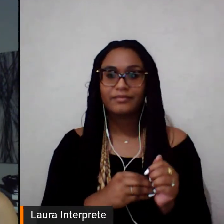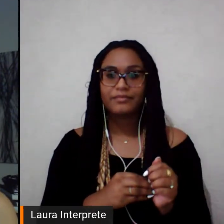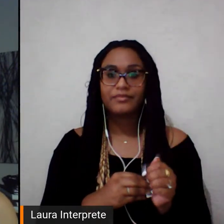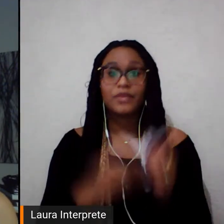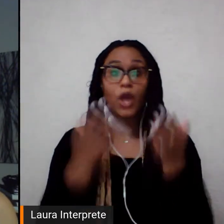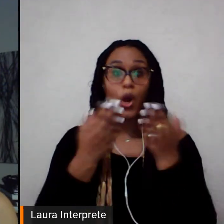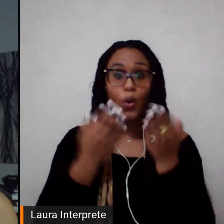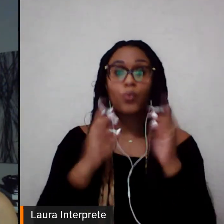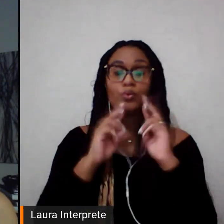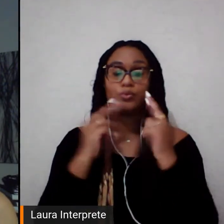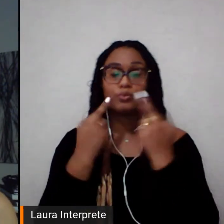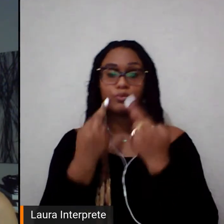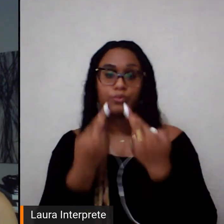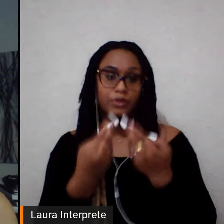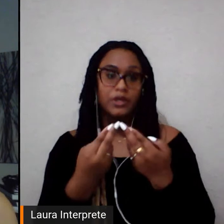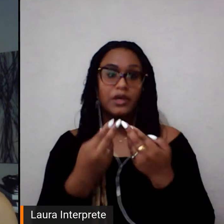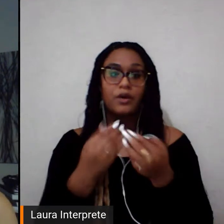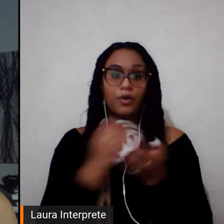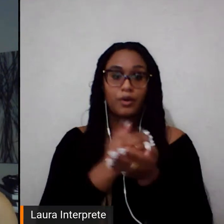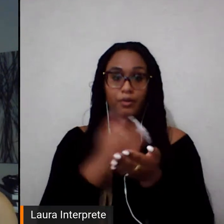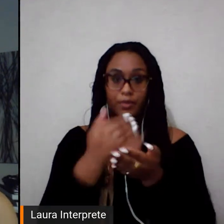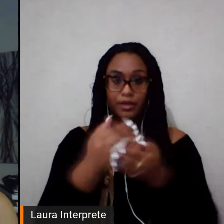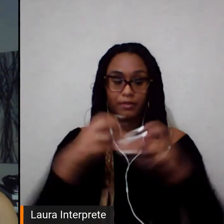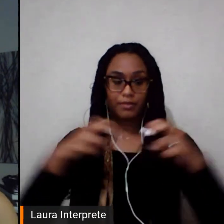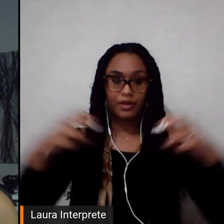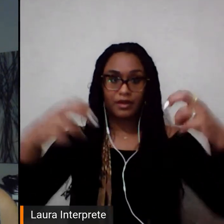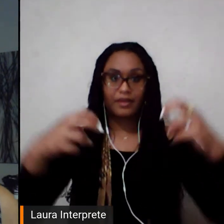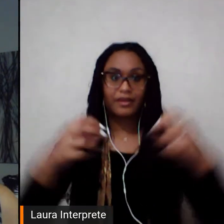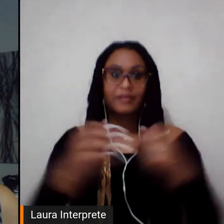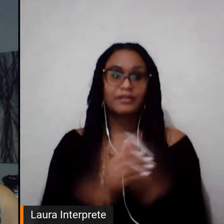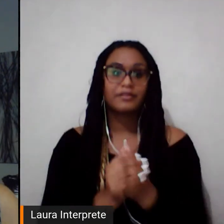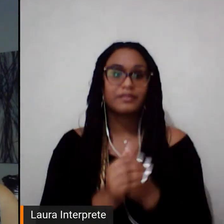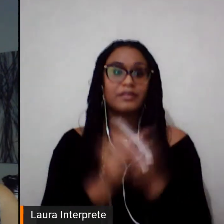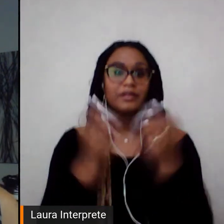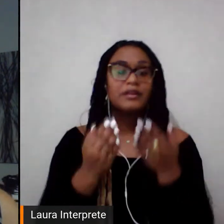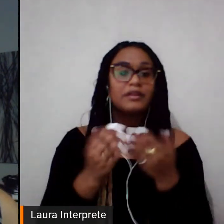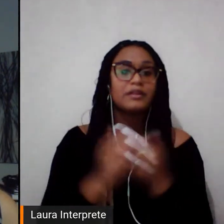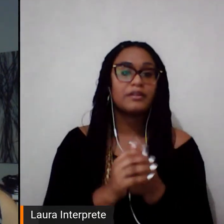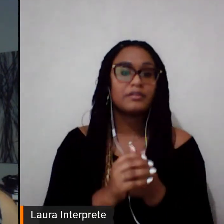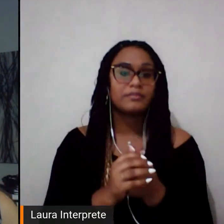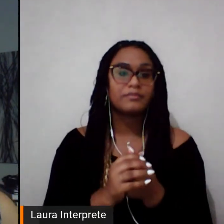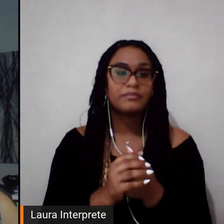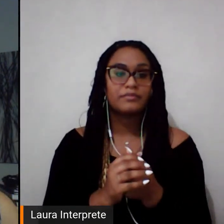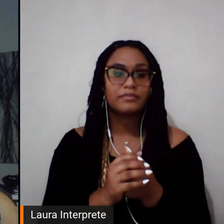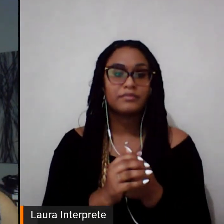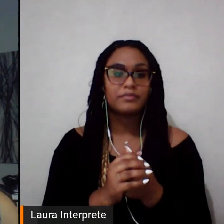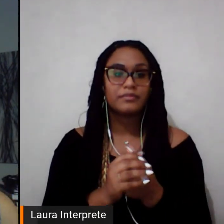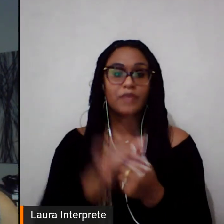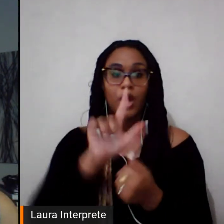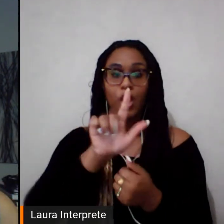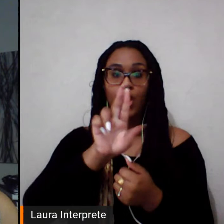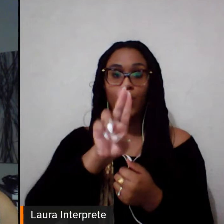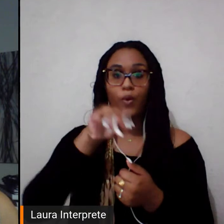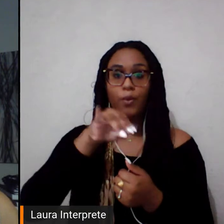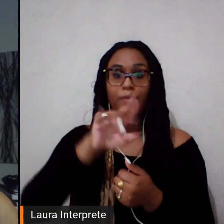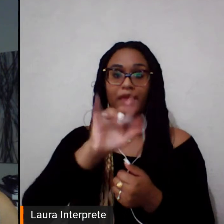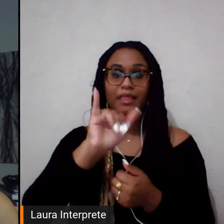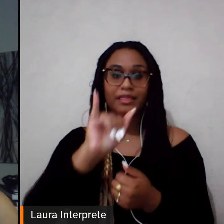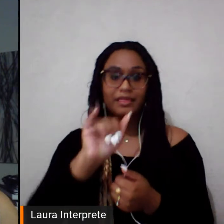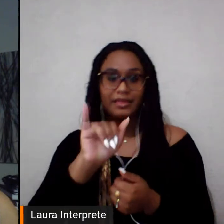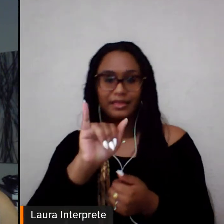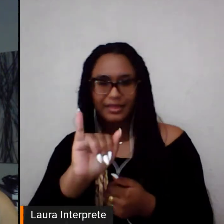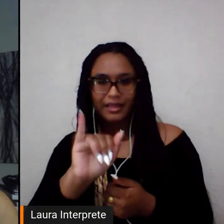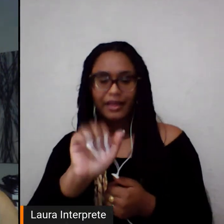da Mulher no Esporte e tem apoio do Brasil Tivenin Sport Business Alumni, grupo de ex-alunos que